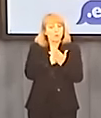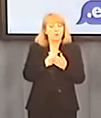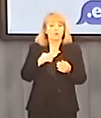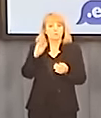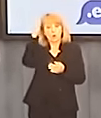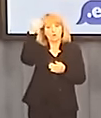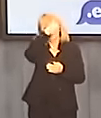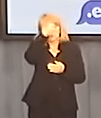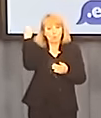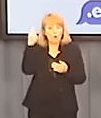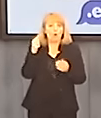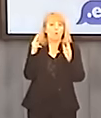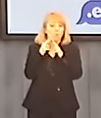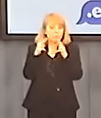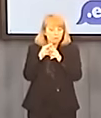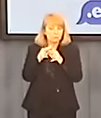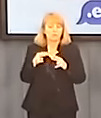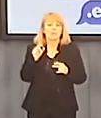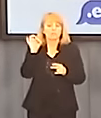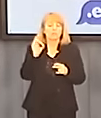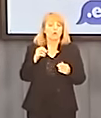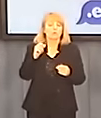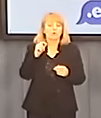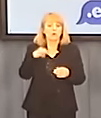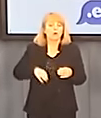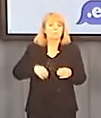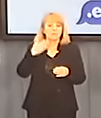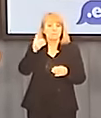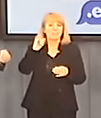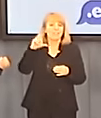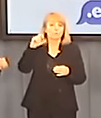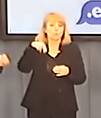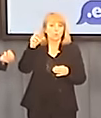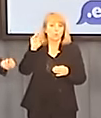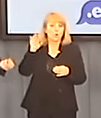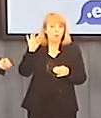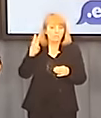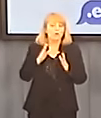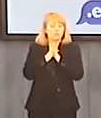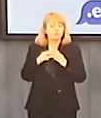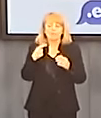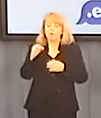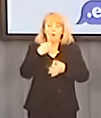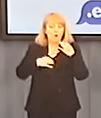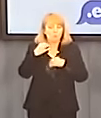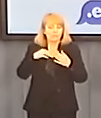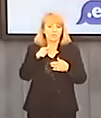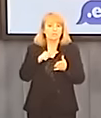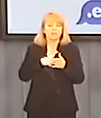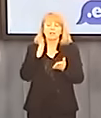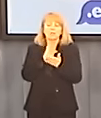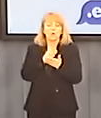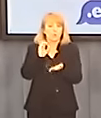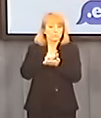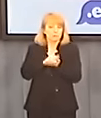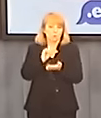nie opowiadali swoim widzom tego typu rzeczy, znaczy, że nasza partia zajmuje się wyłącznie konopiami, choć konopie uważamy